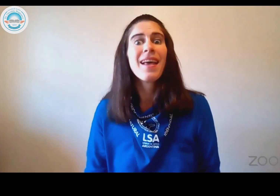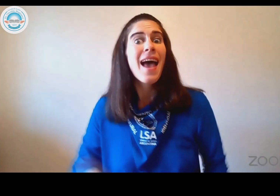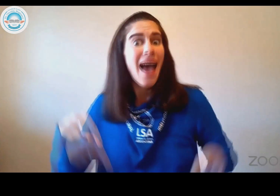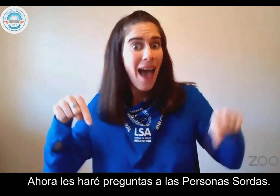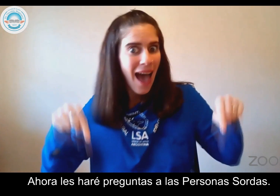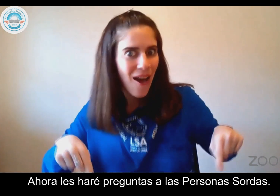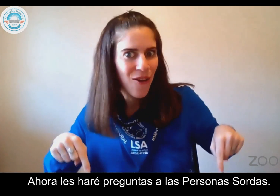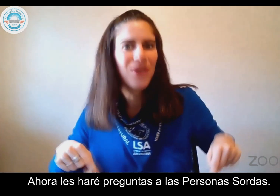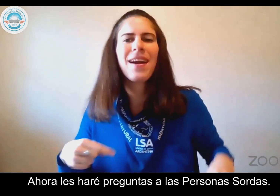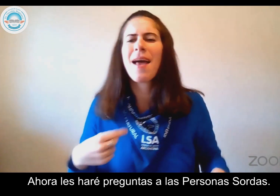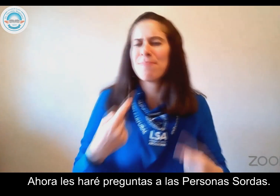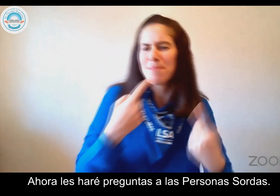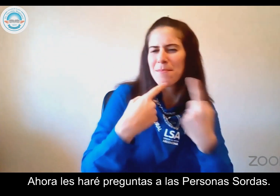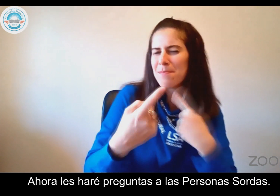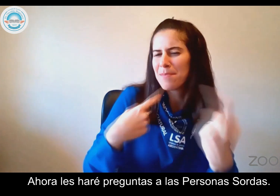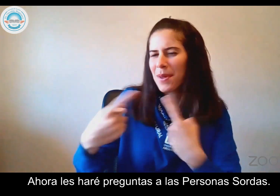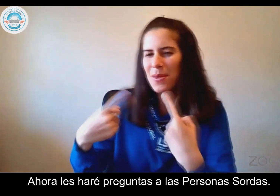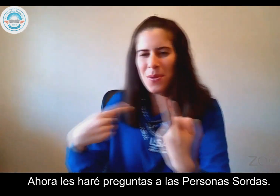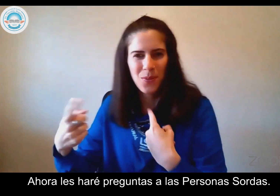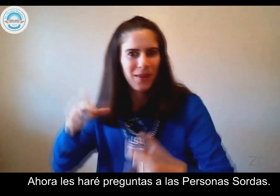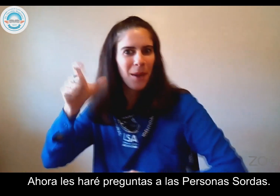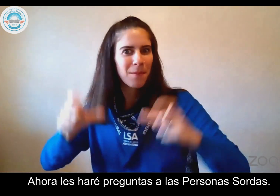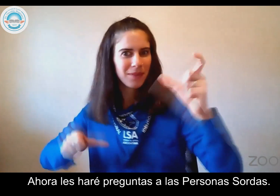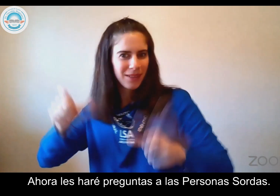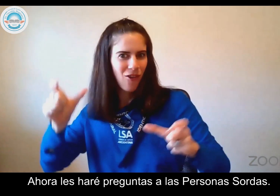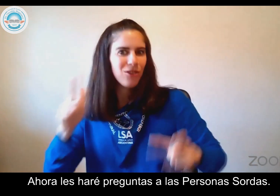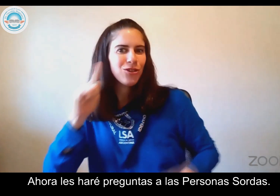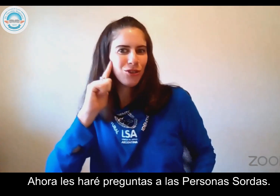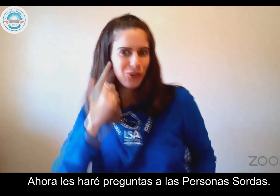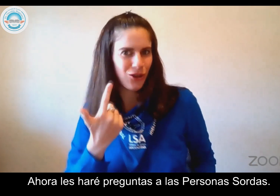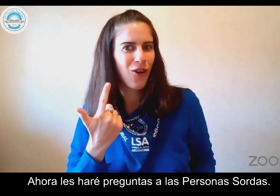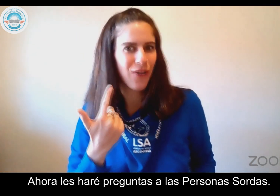Ahora, les haré preguntas a las personas sordas.